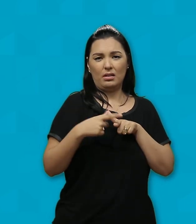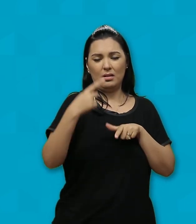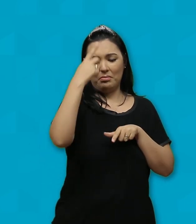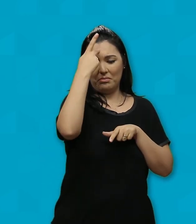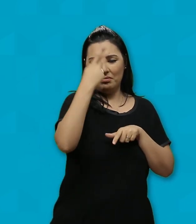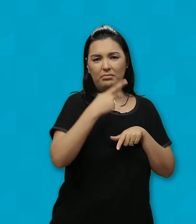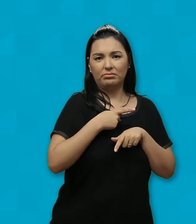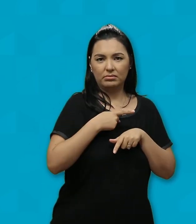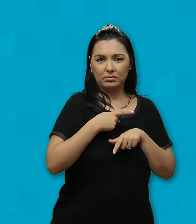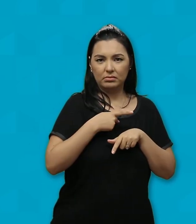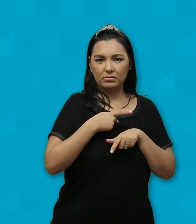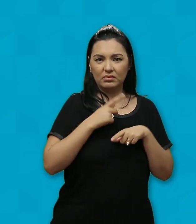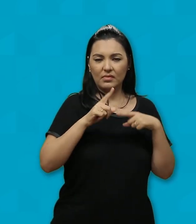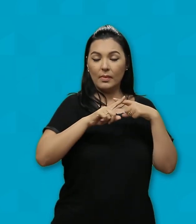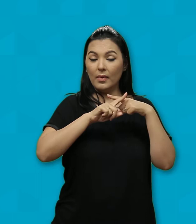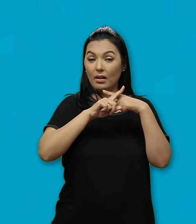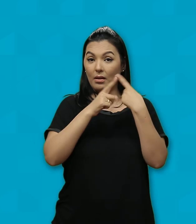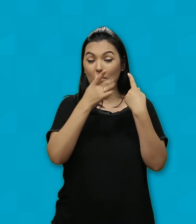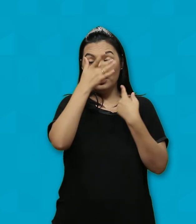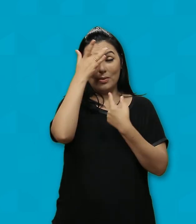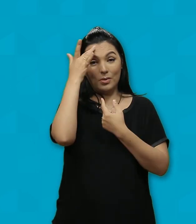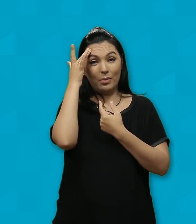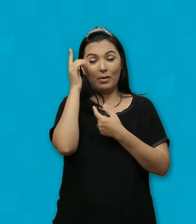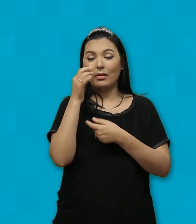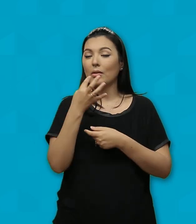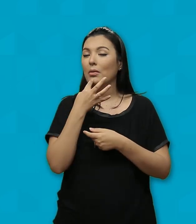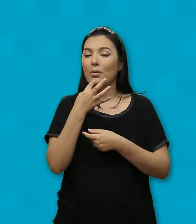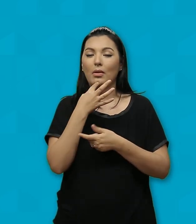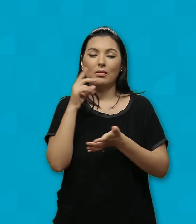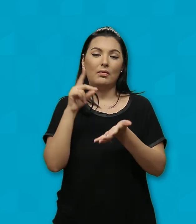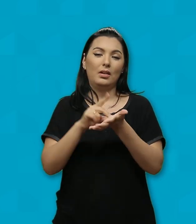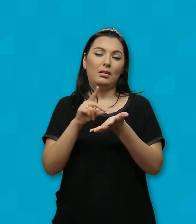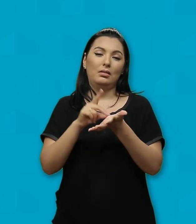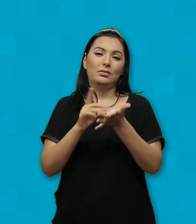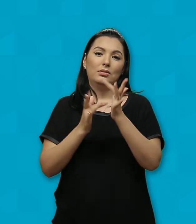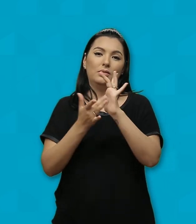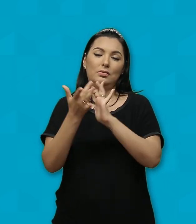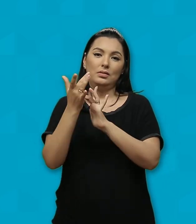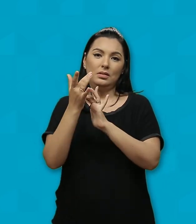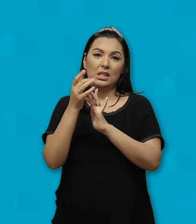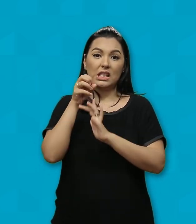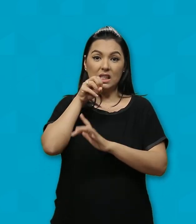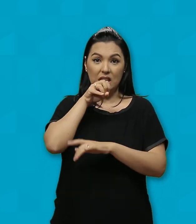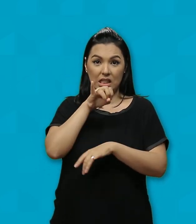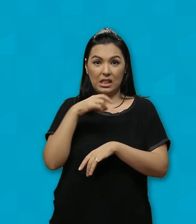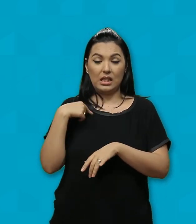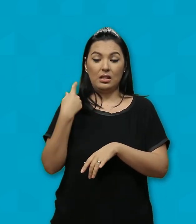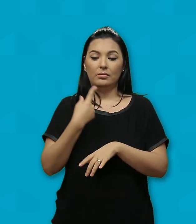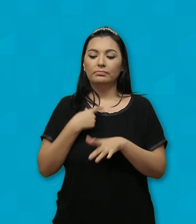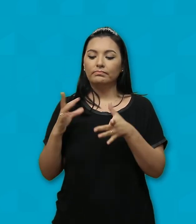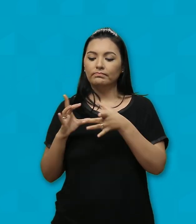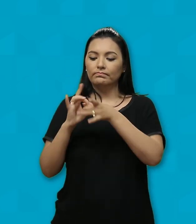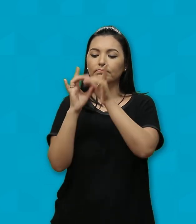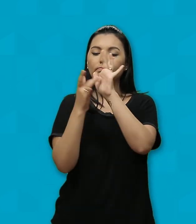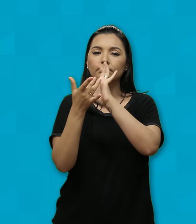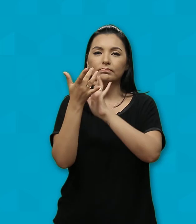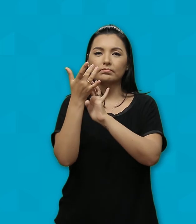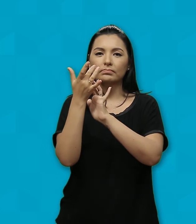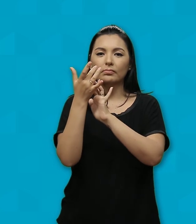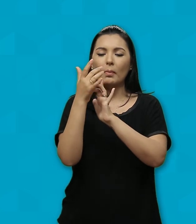Quem verdadeiramente não se aproximou de Jesus Quando nos colocamos perto de Jesus Nosso fardo fica